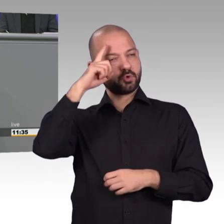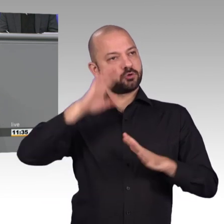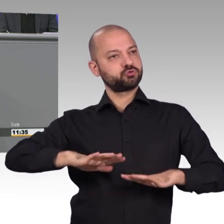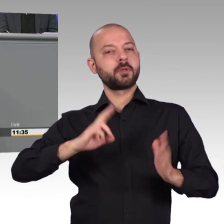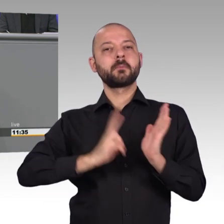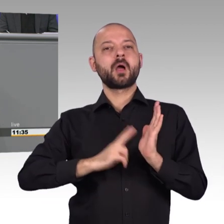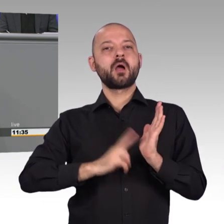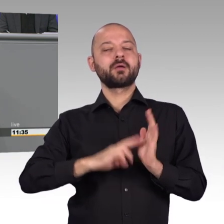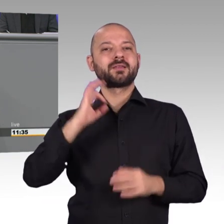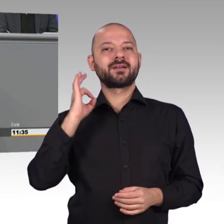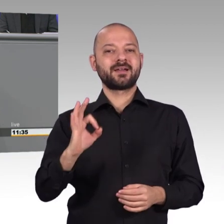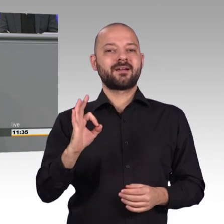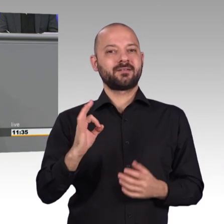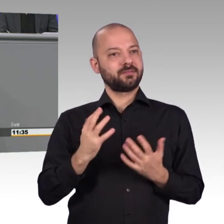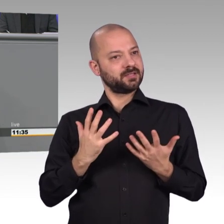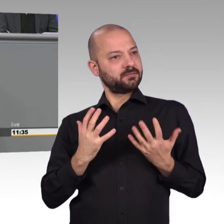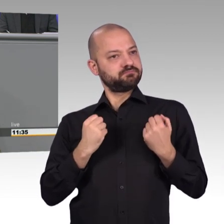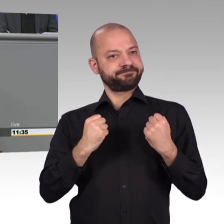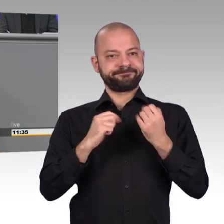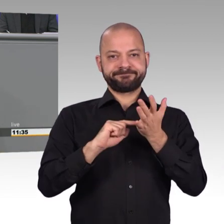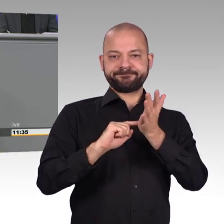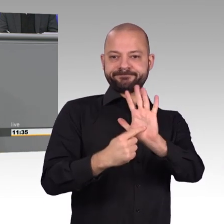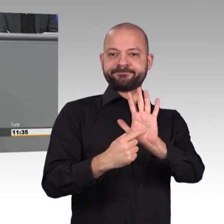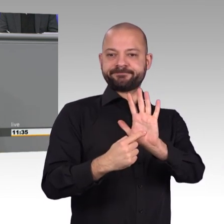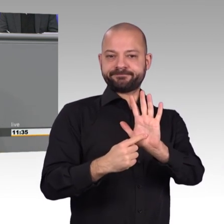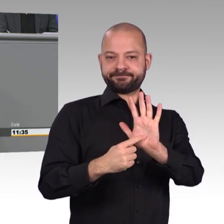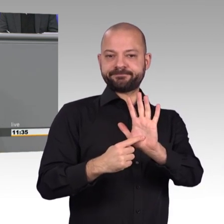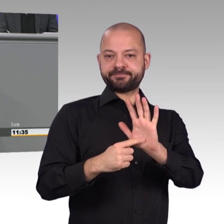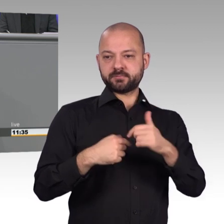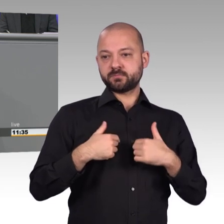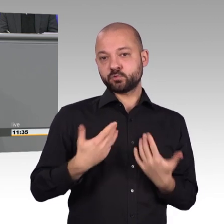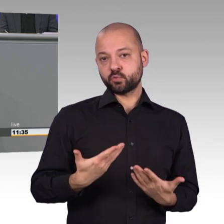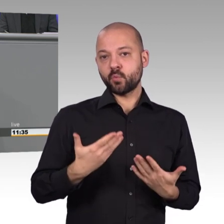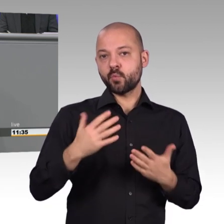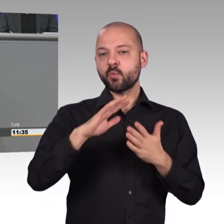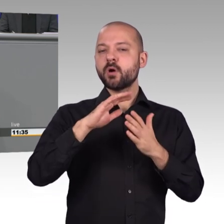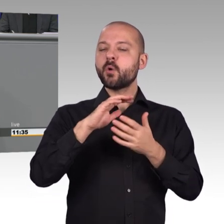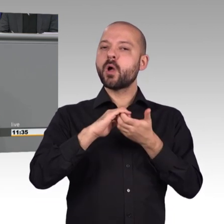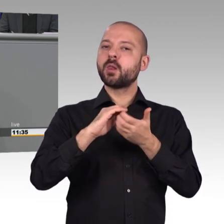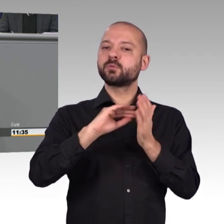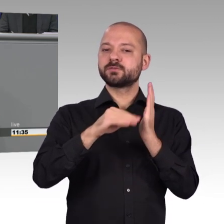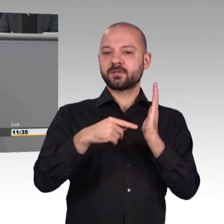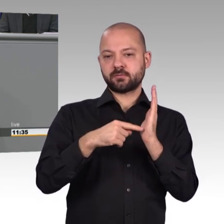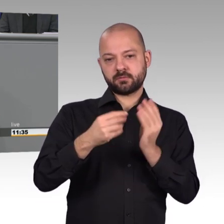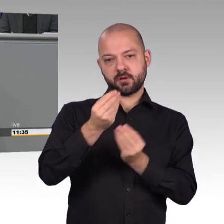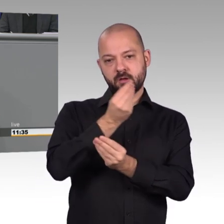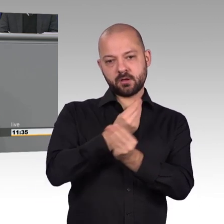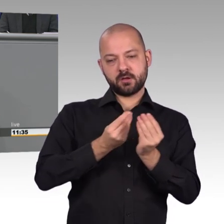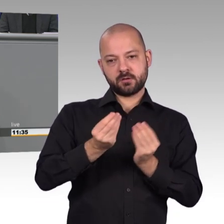Programmen nicht hatten, sondern das Leerstellen waren auch bei der SPD nun aufgenommen in den Koalitionsvertrag. Lassen Sie uns gemeinsam darum arbeiten. Ich freue mich auf